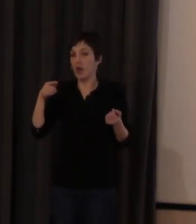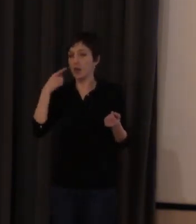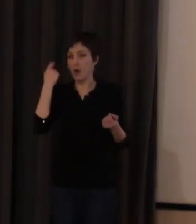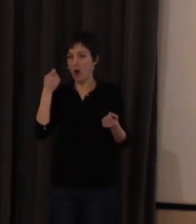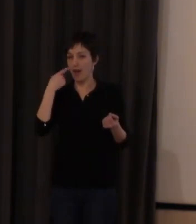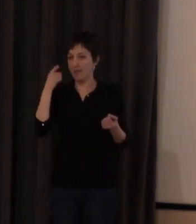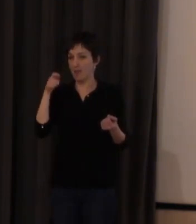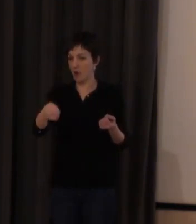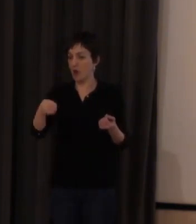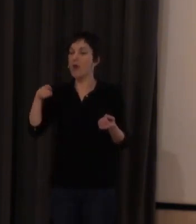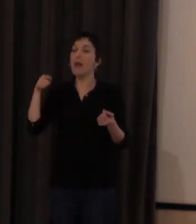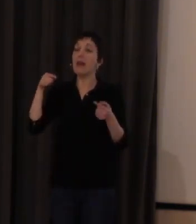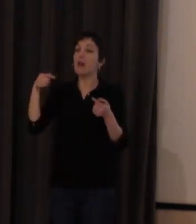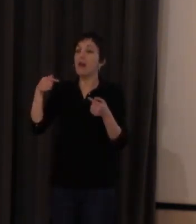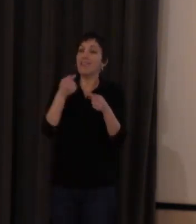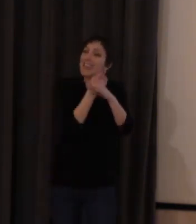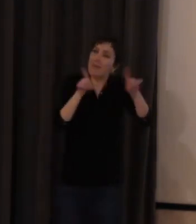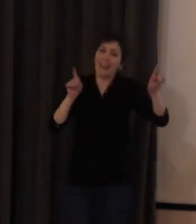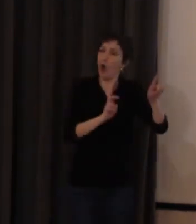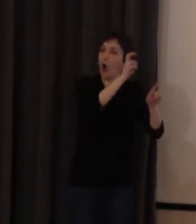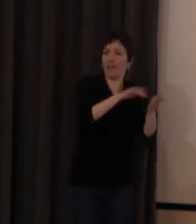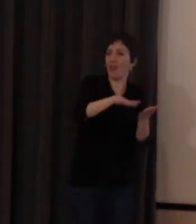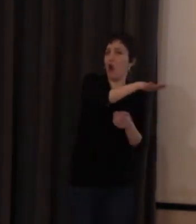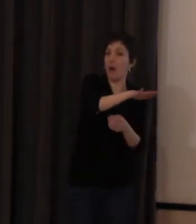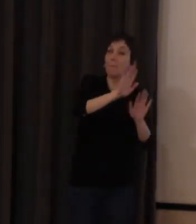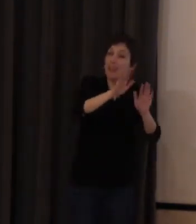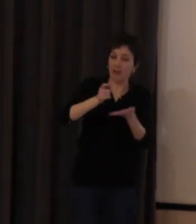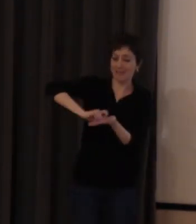pero la escritura ha de ser la misma